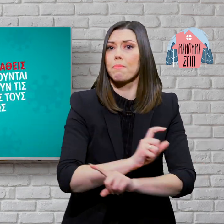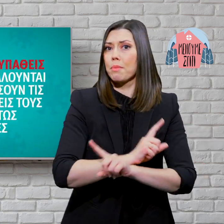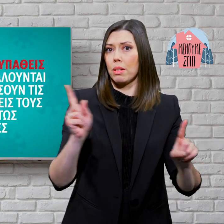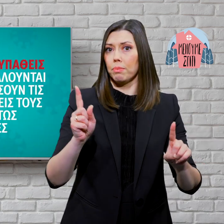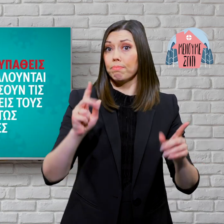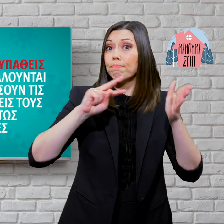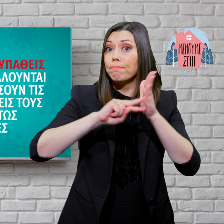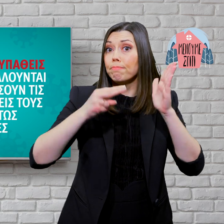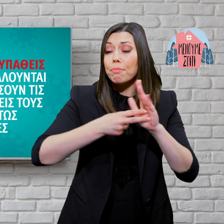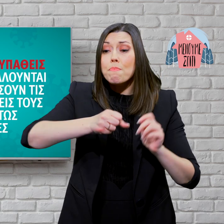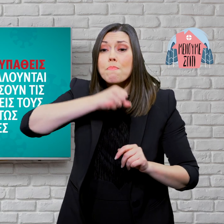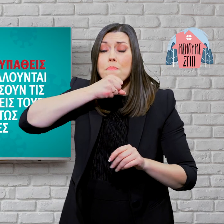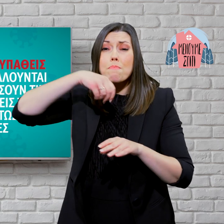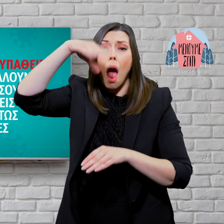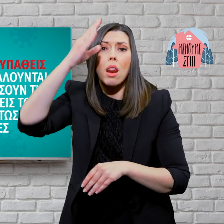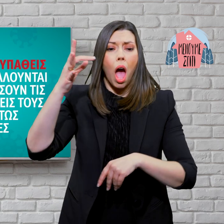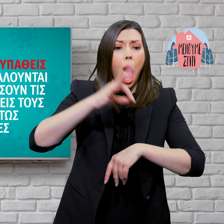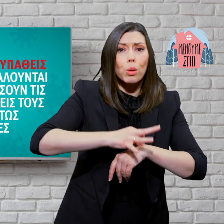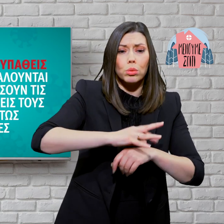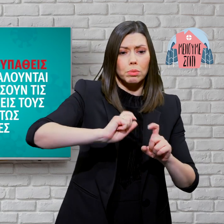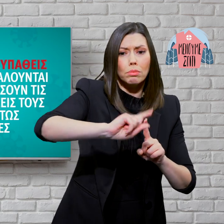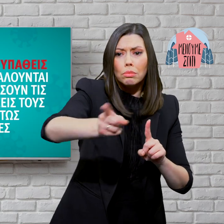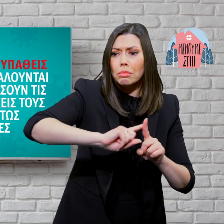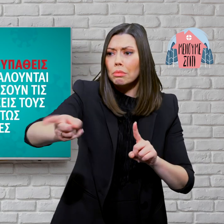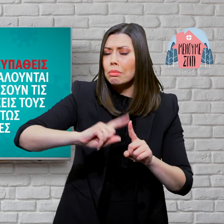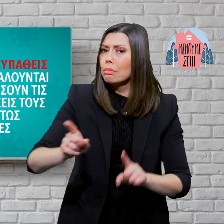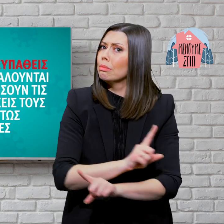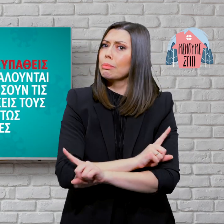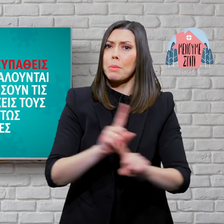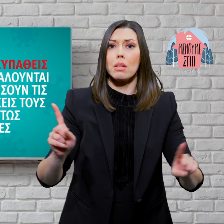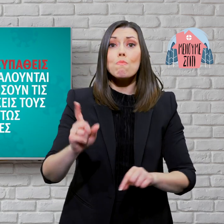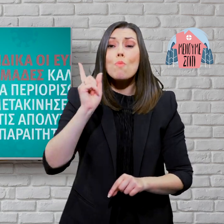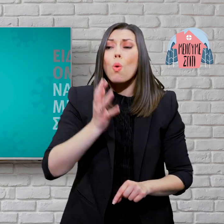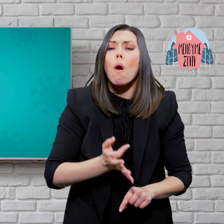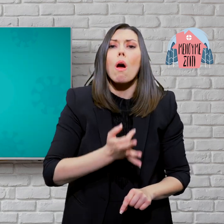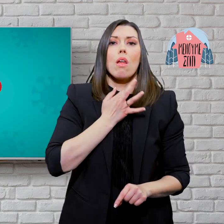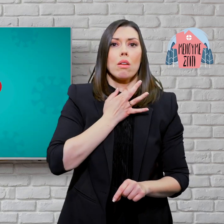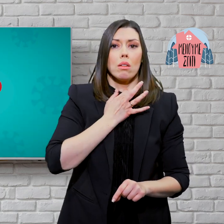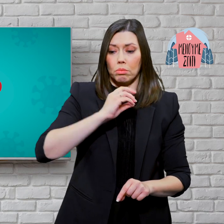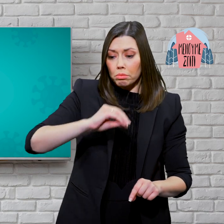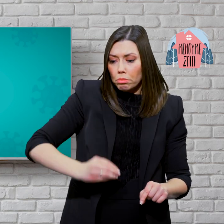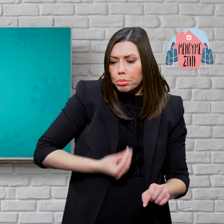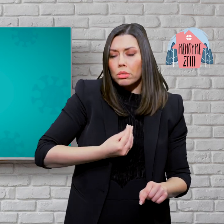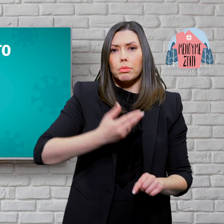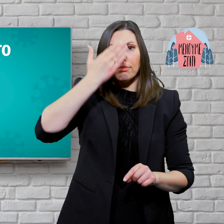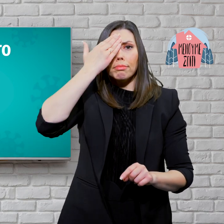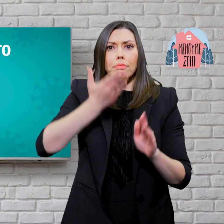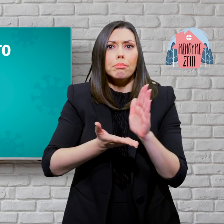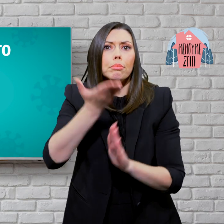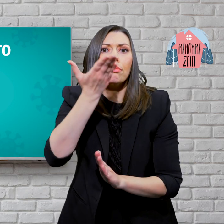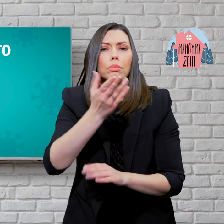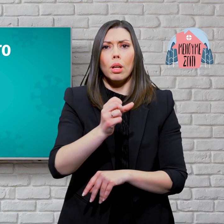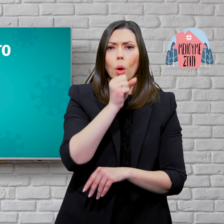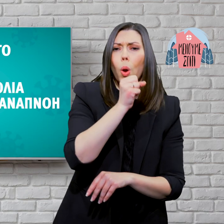Ειδικά οι ευπαθείς ομάδες καλούνται να περιορίσουν τις μετακινήσεις τους στις απολύτως απαραίτητες, ενώ από το πρώτο σύμπτωμα, πυρετό,